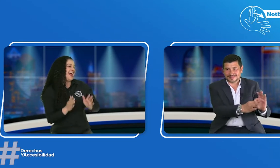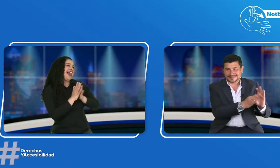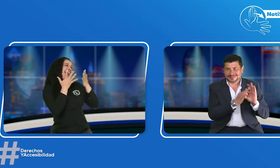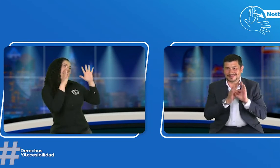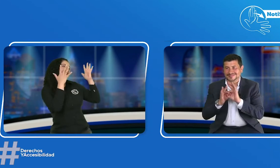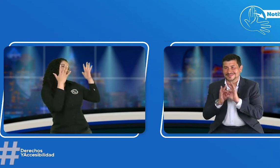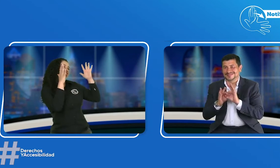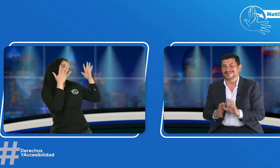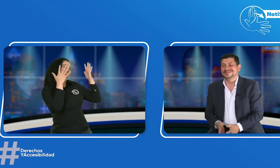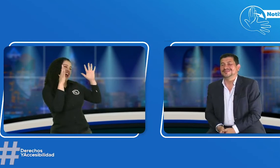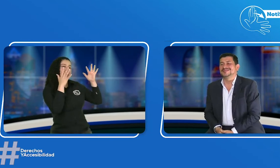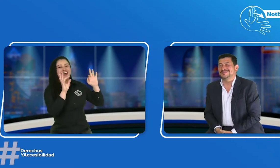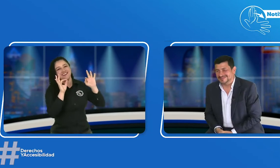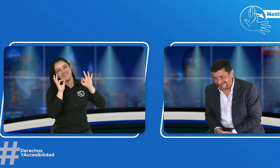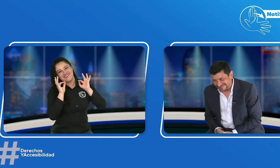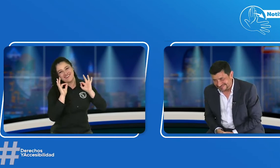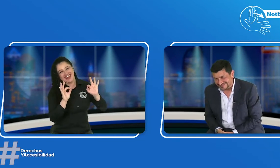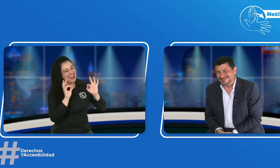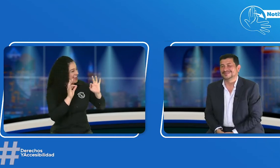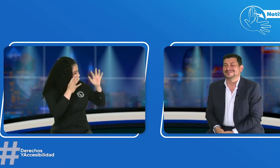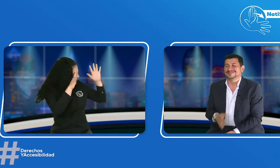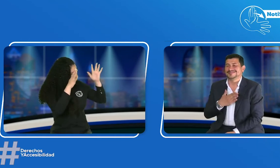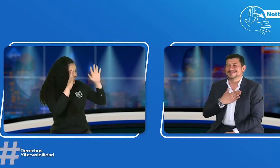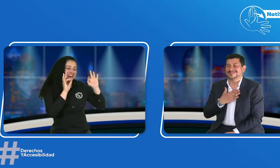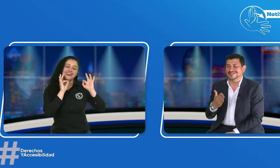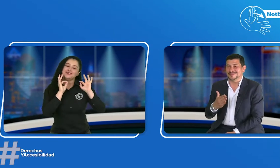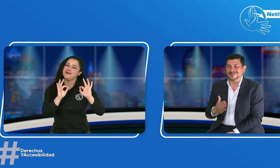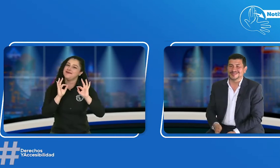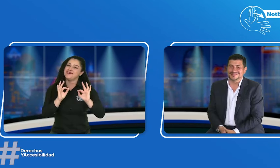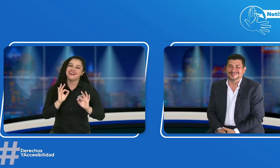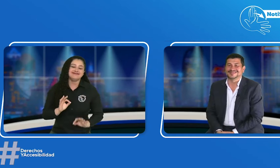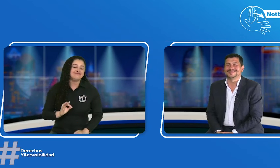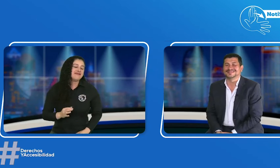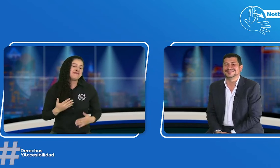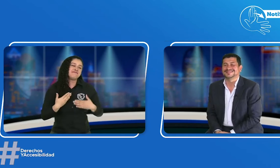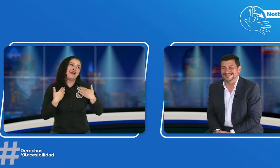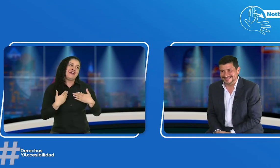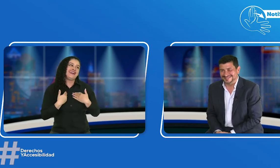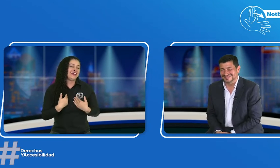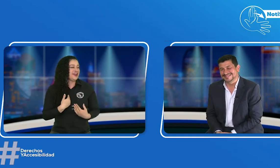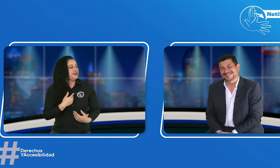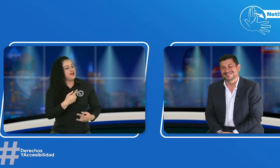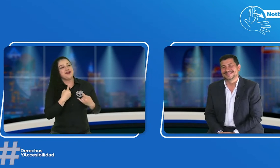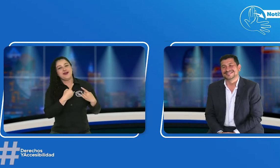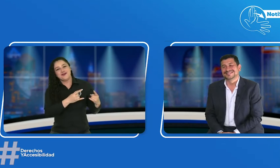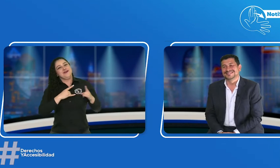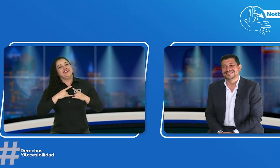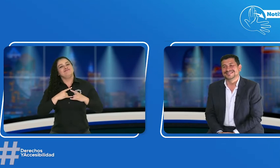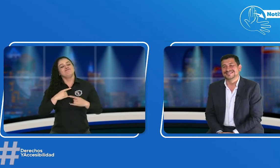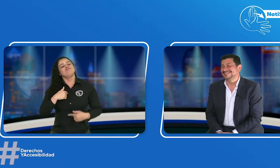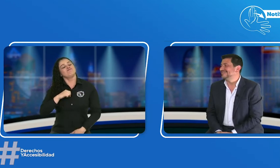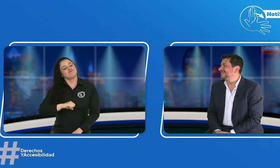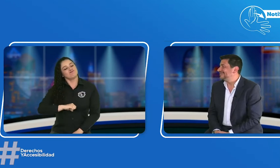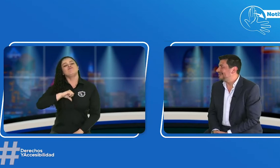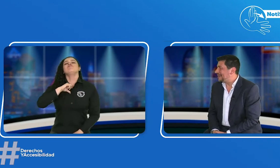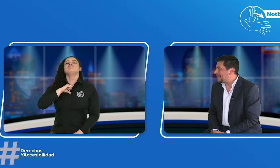nos une. Muy bien, felicitaciones, te salió perfecto, me alegra tanto, es como